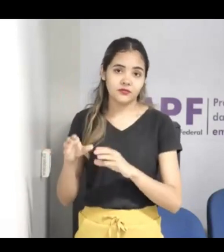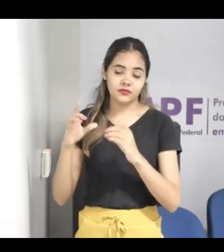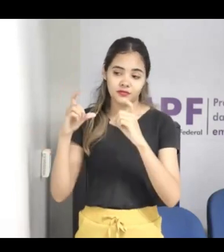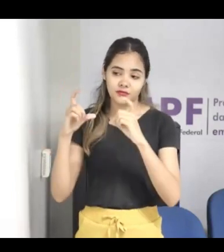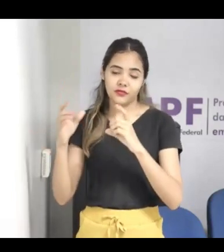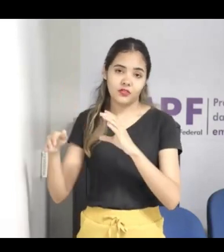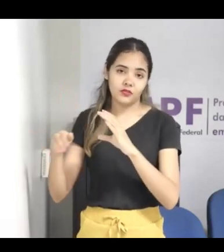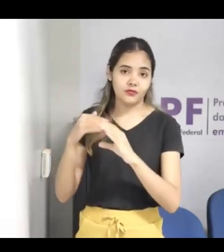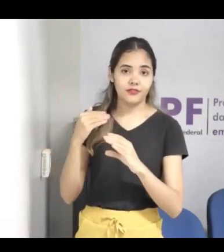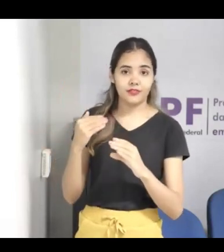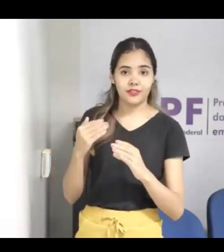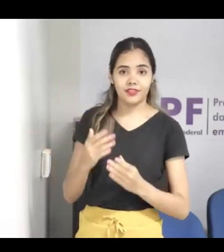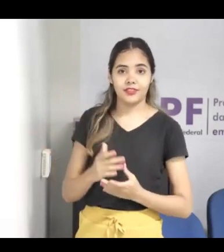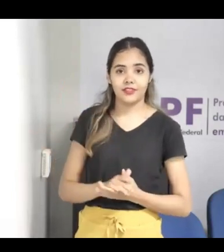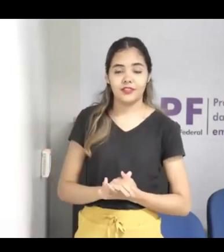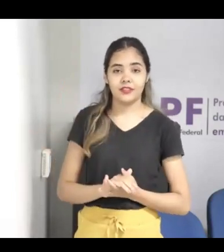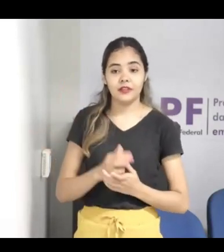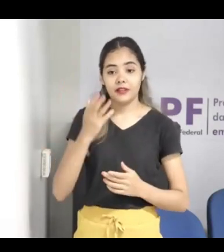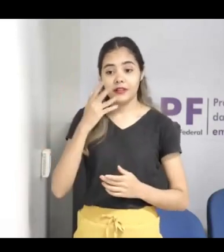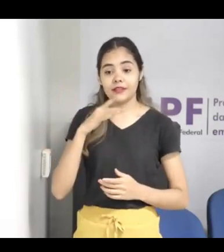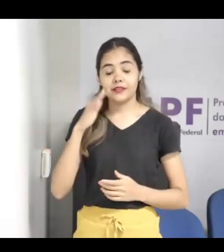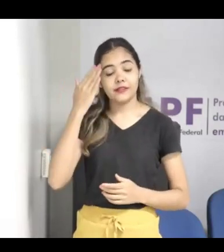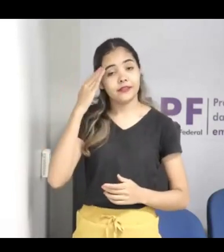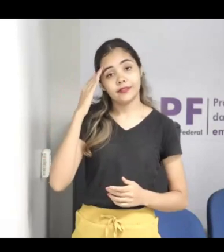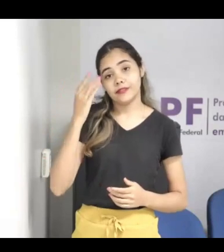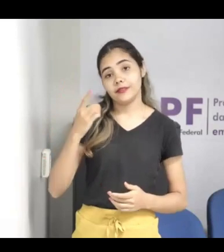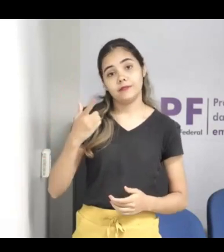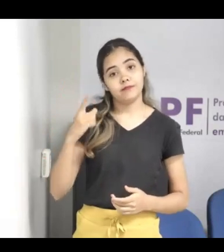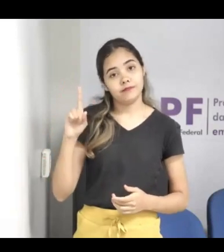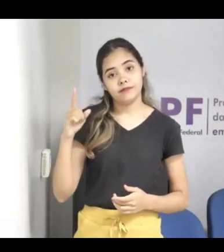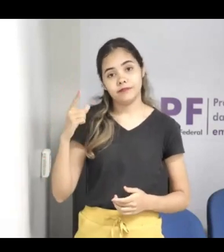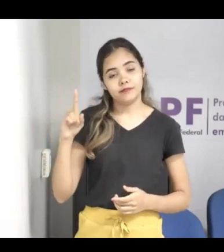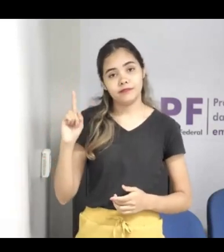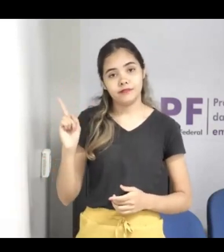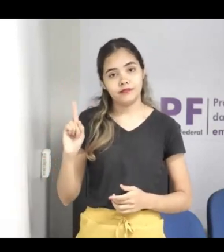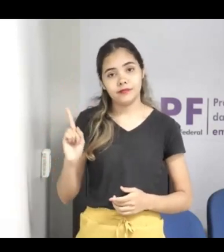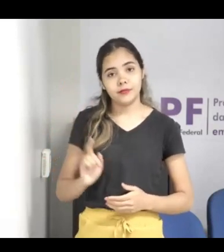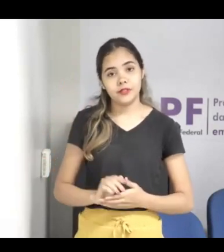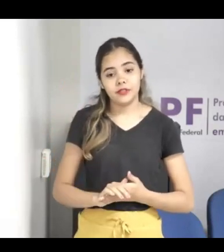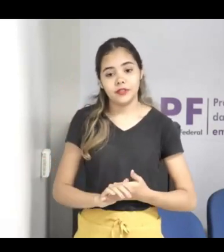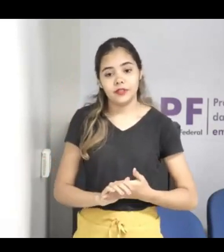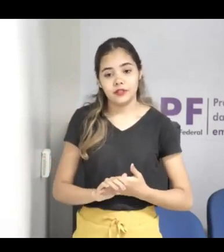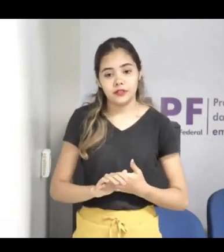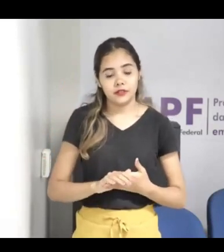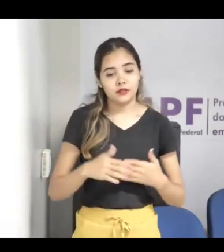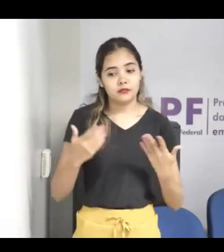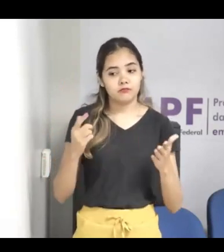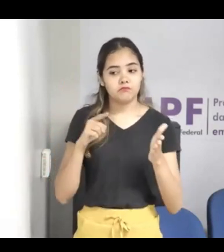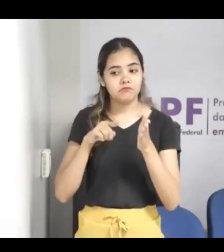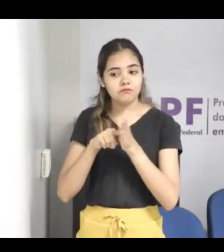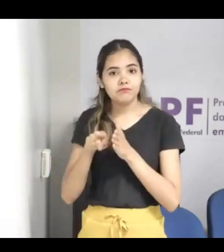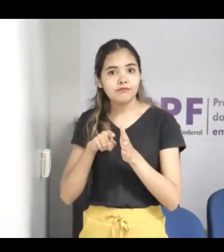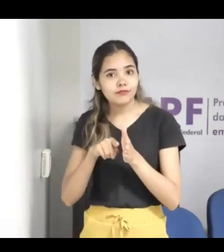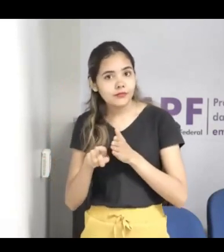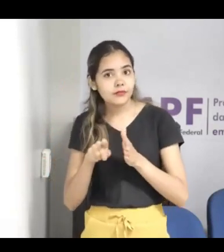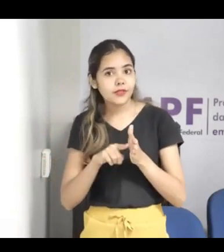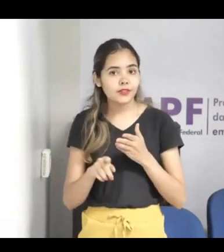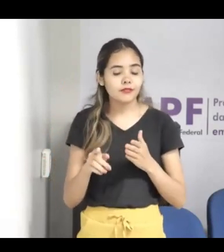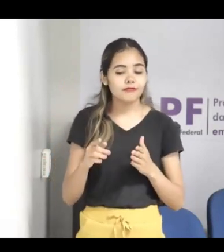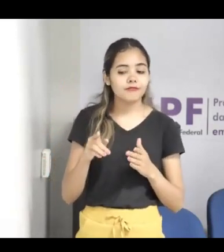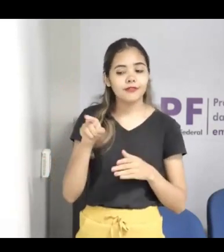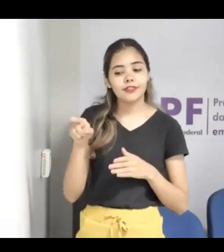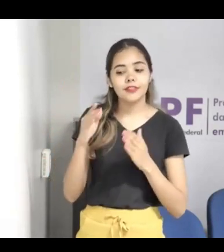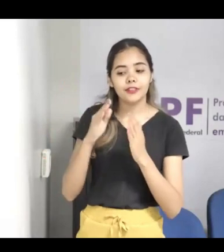ela está sendo vítima de um crime, e quando ela fala, eles perguntam a escola onde ela estuda, onde ela mora, o endereço,